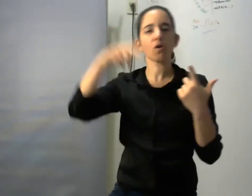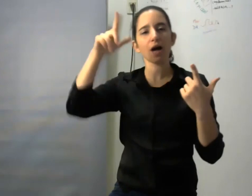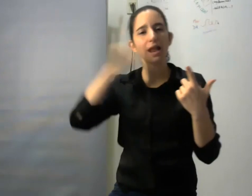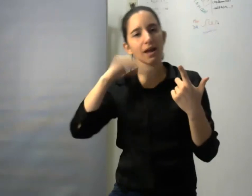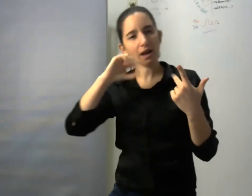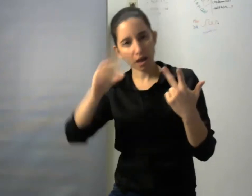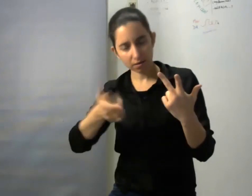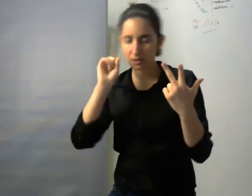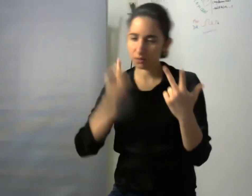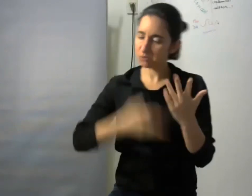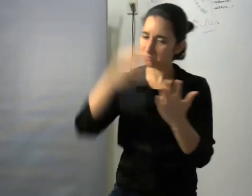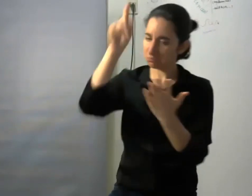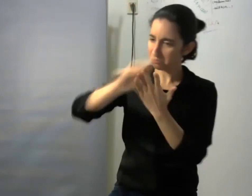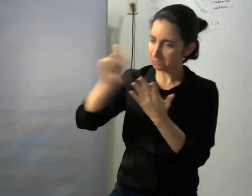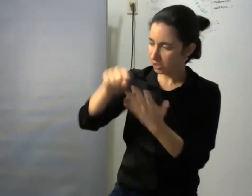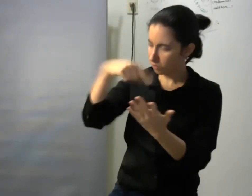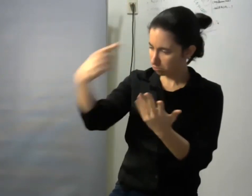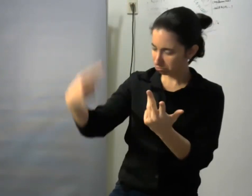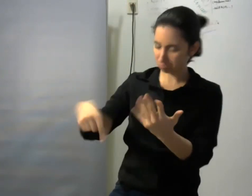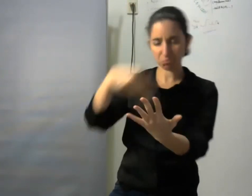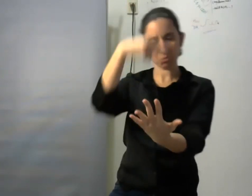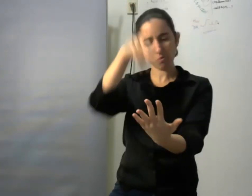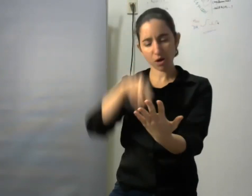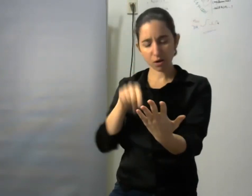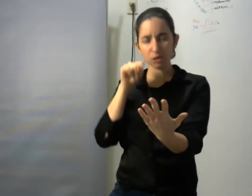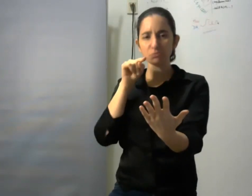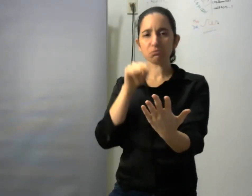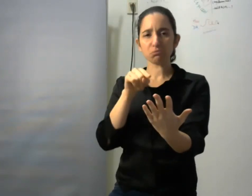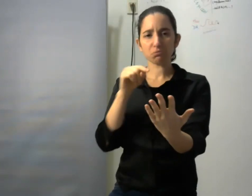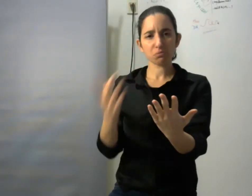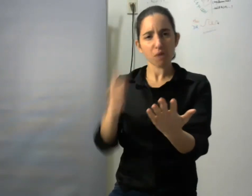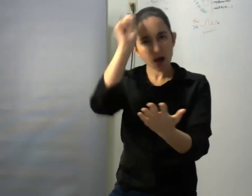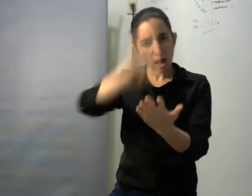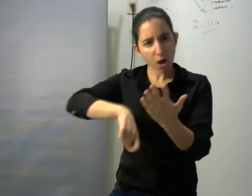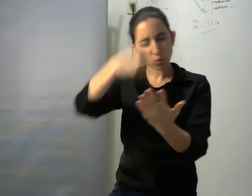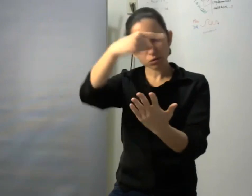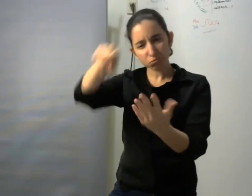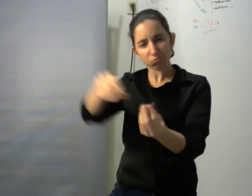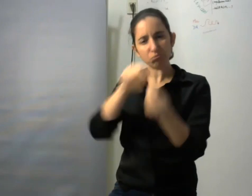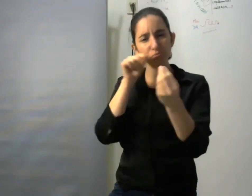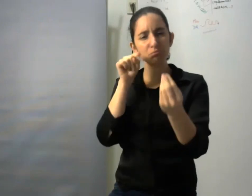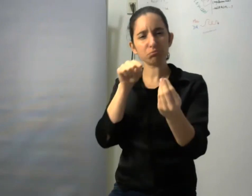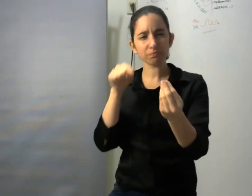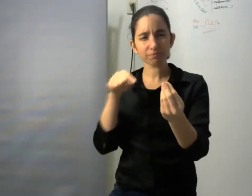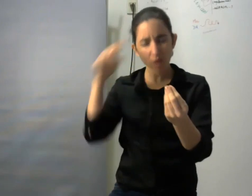que indudablemente tienen un aporte un aporte rico a hacer tanto